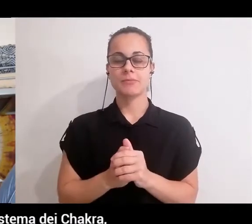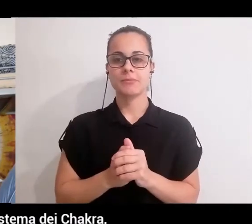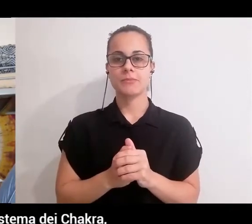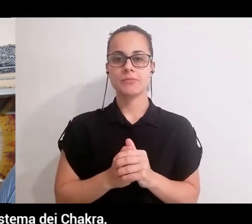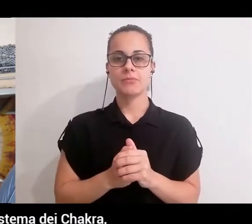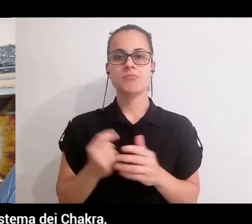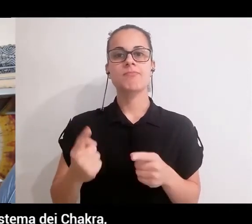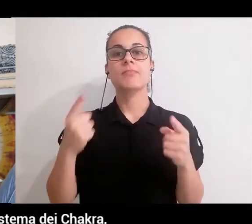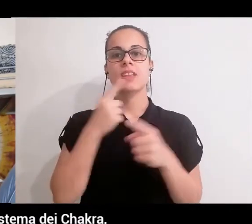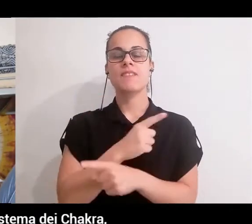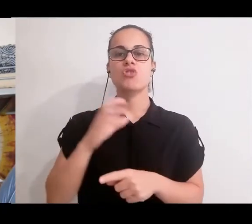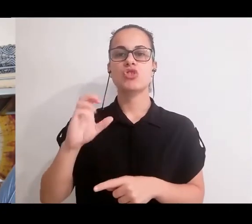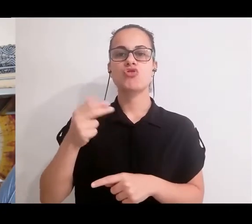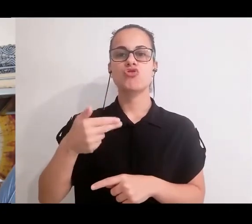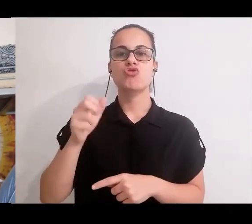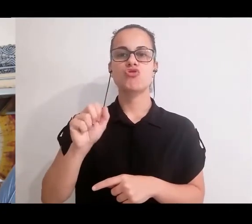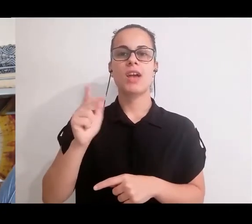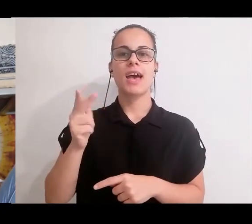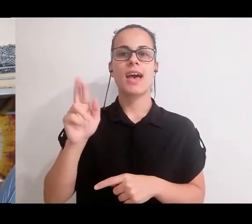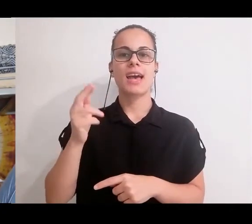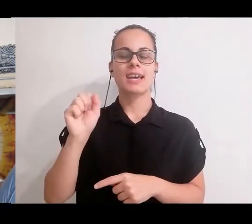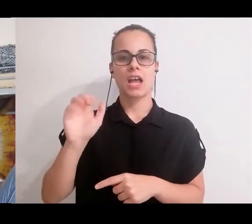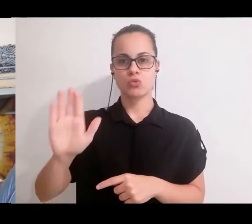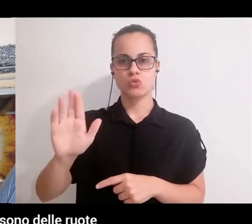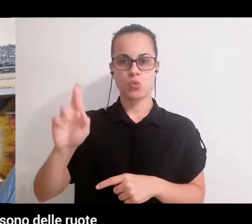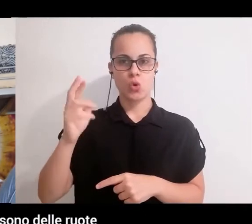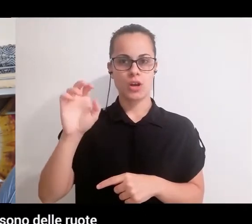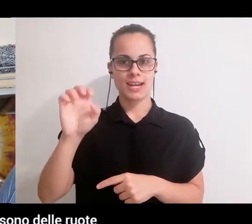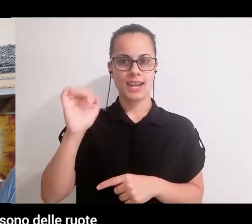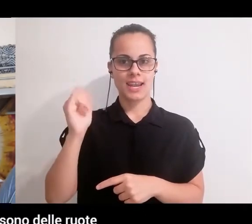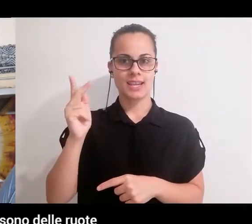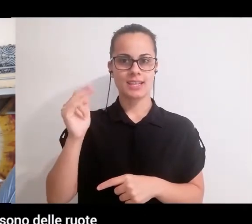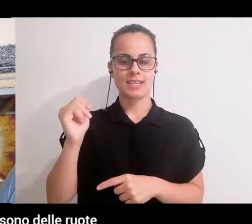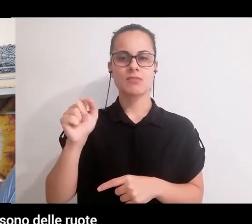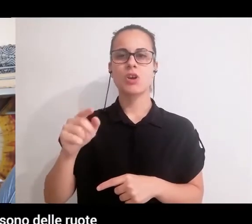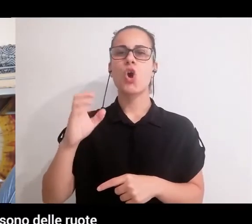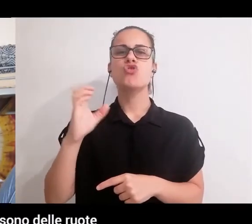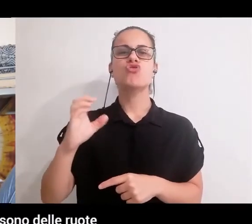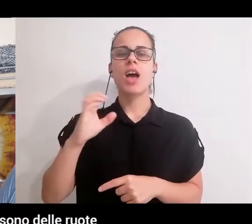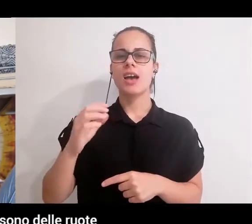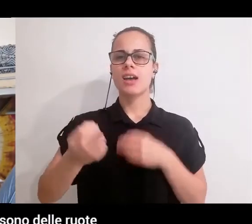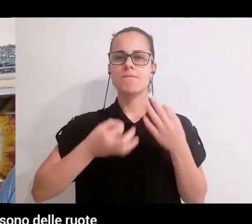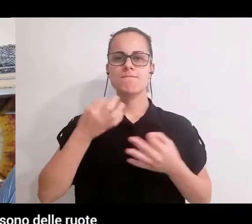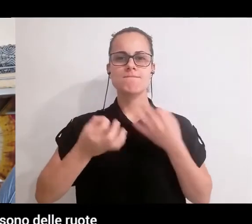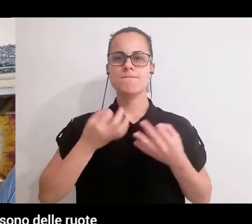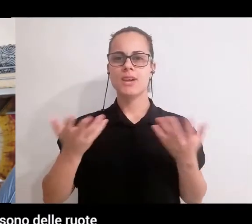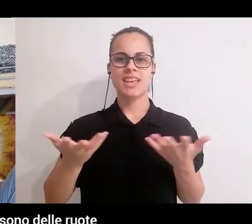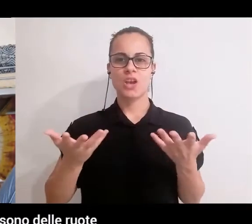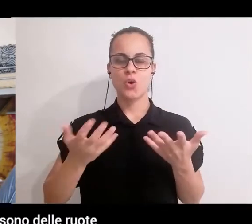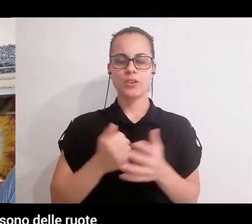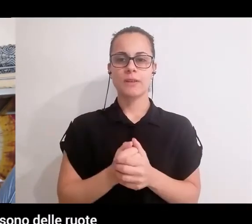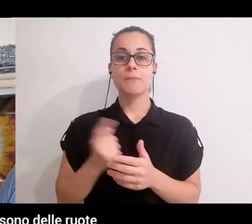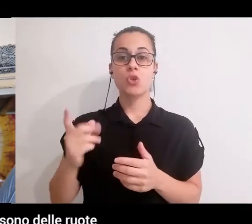Per quanto riguarda il sistema dei chakra, quindi tornando al discorso del Reiki, che cos'è il sistema dei chakra? I chakra